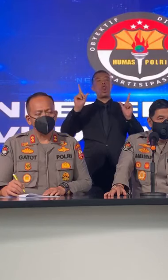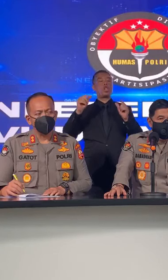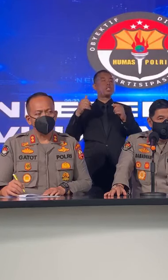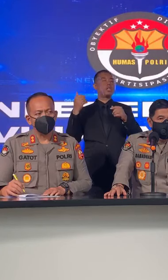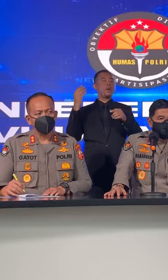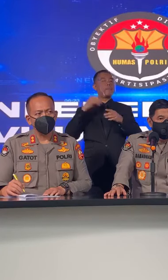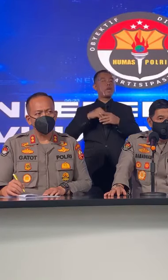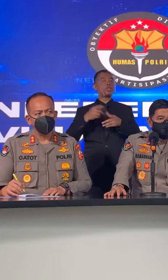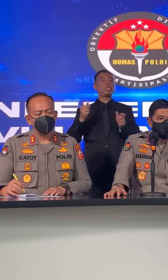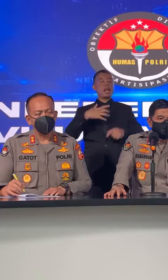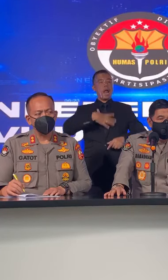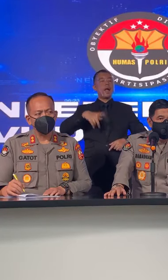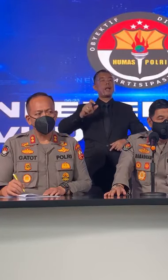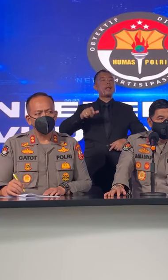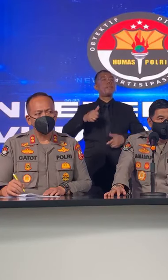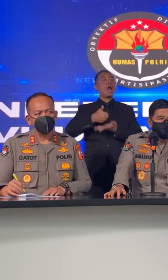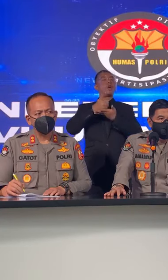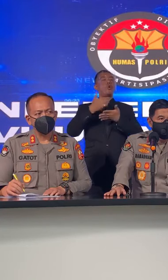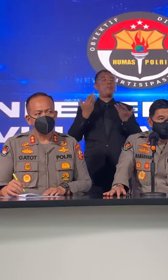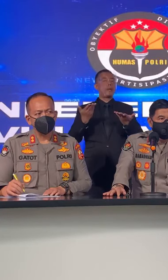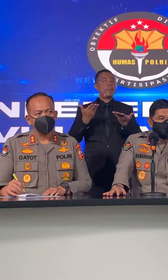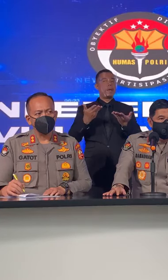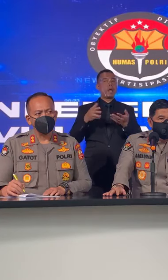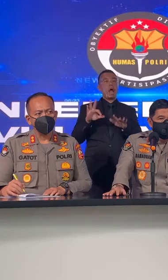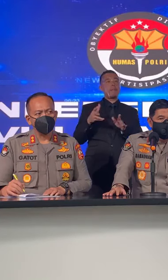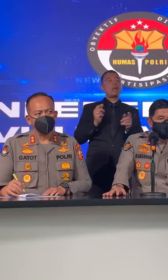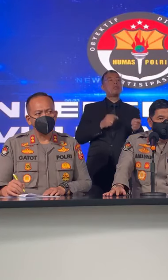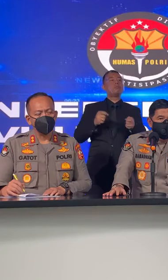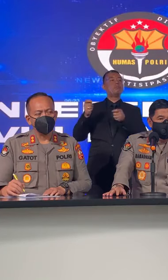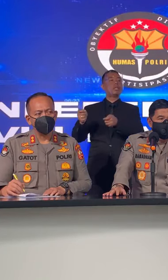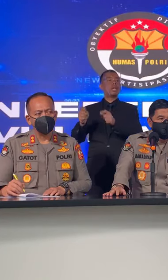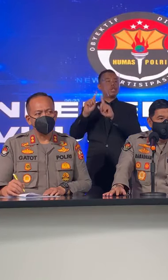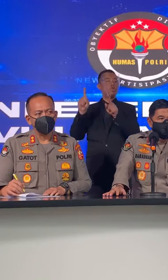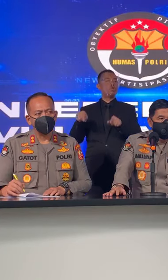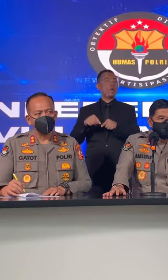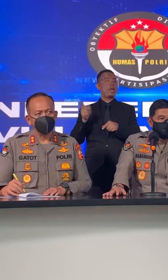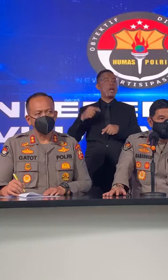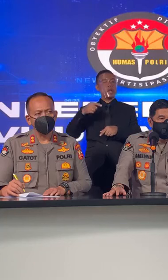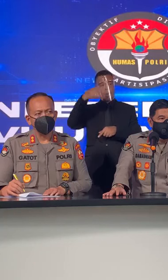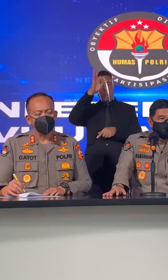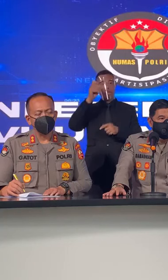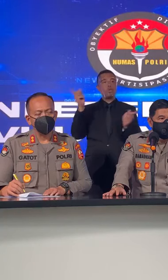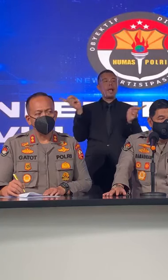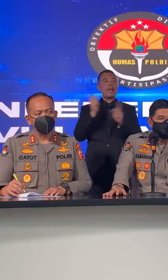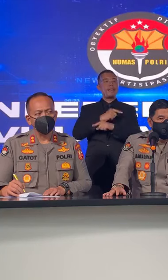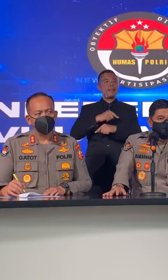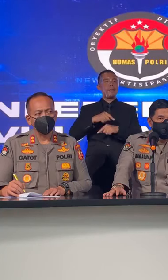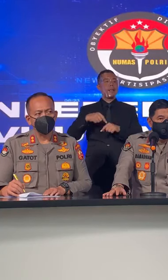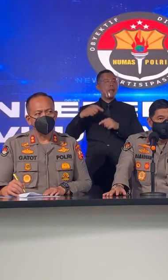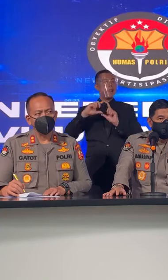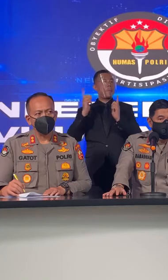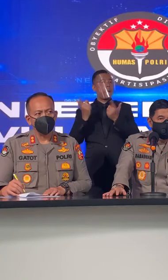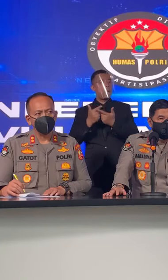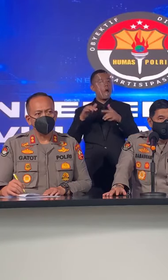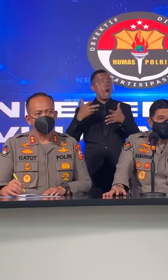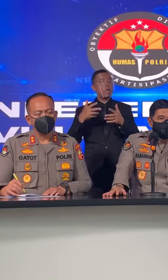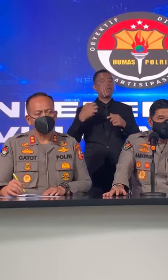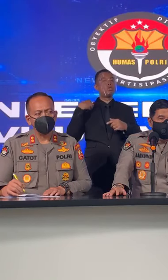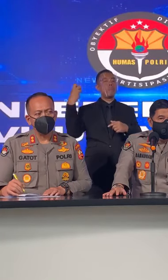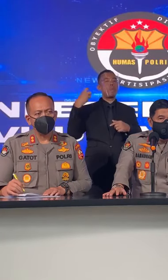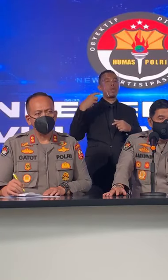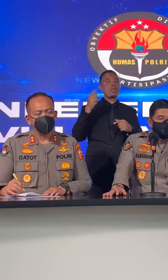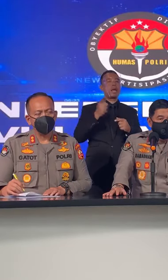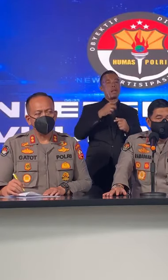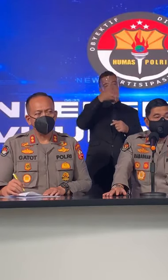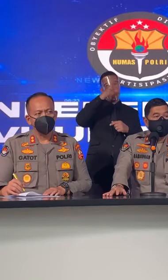Diterima Seleksi Magu Apakah Akan Penugasan Dari Polri Untuk Berpindahan Intansi Atau Nggak Akan Diterima Aktifkan